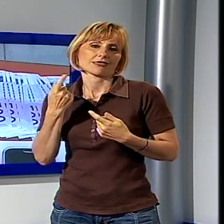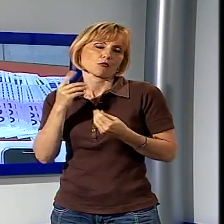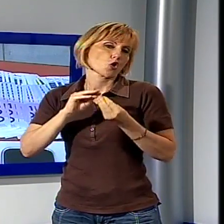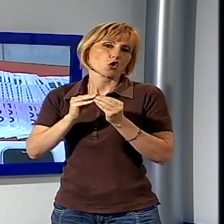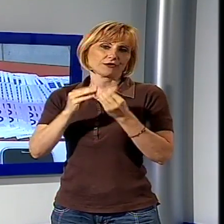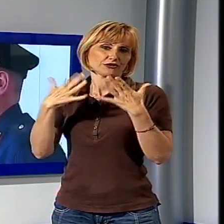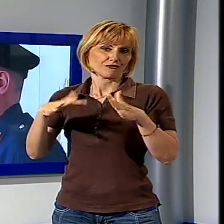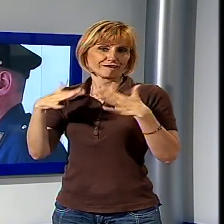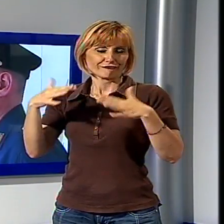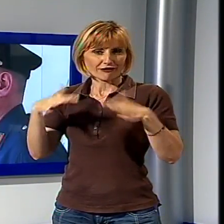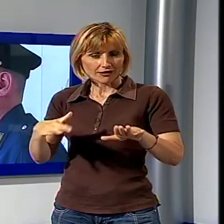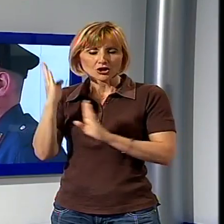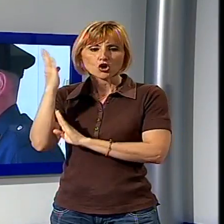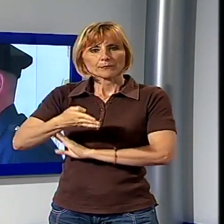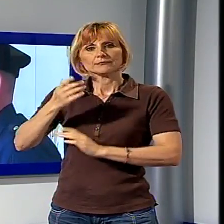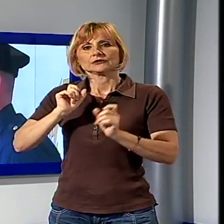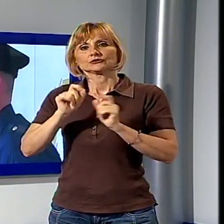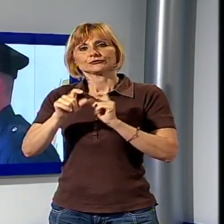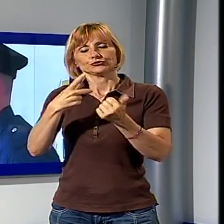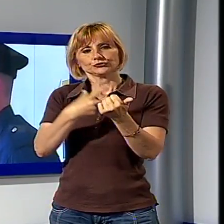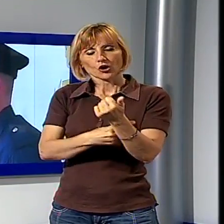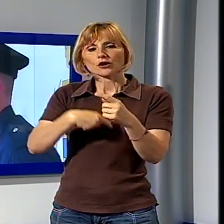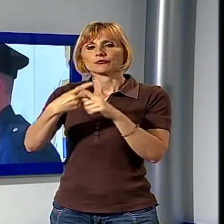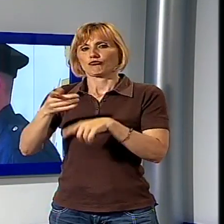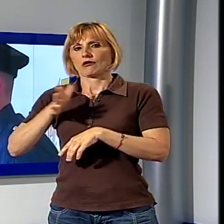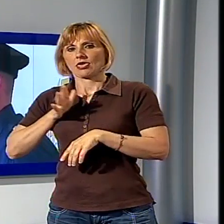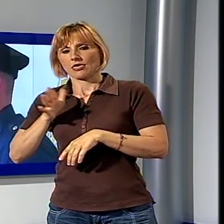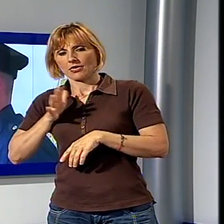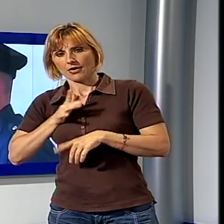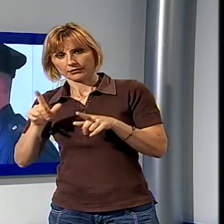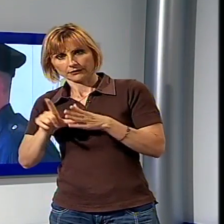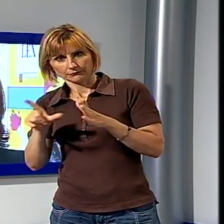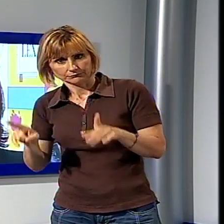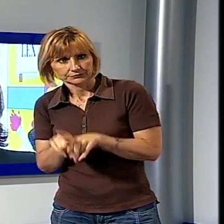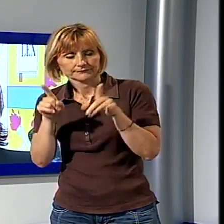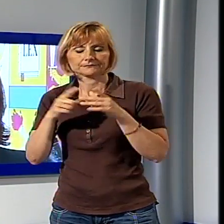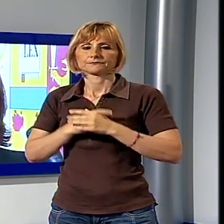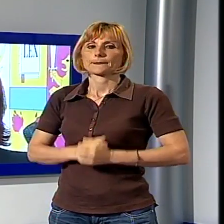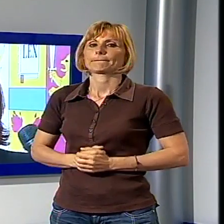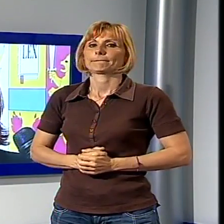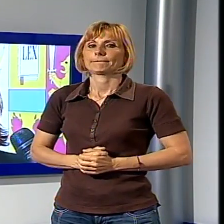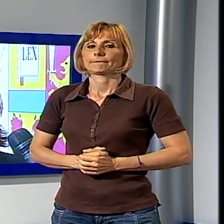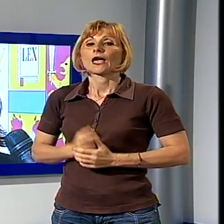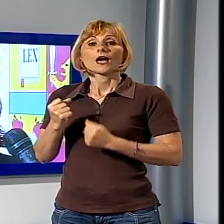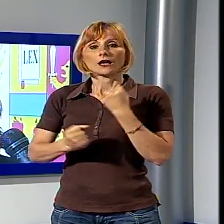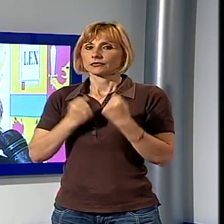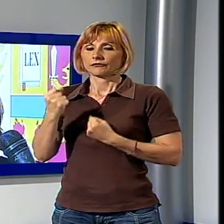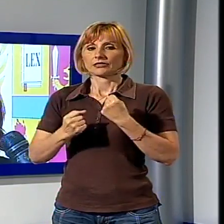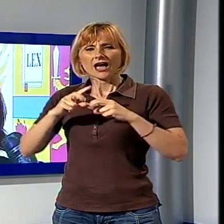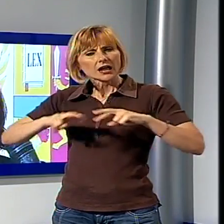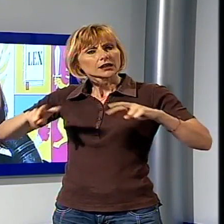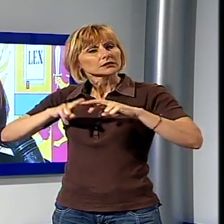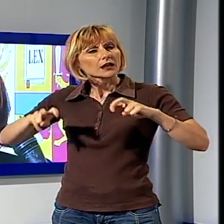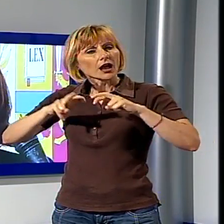inferto agli spacciatori e agli consumatori nello stesso tempo di stupefacenti è stata una bella attività di indagine